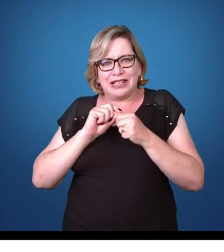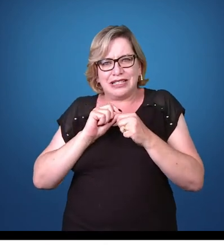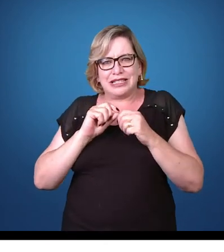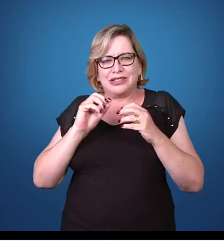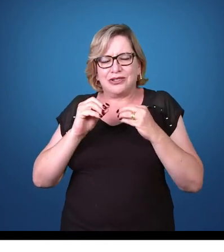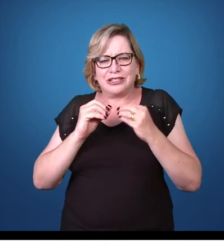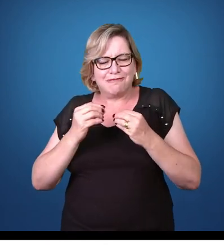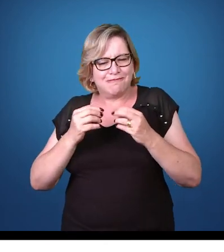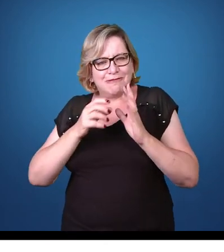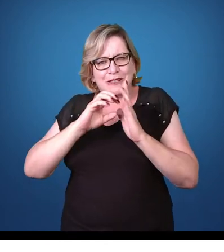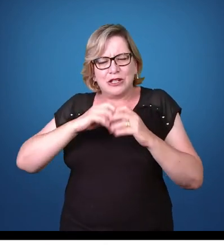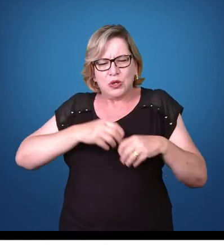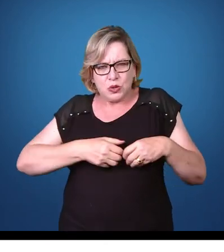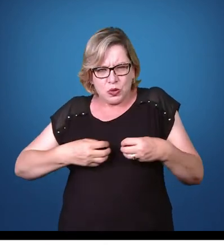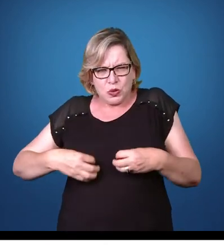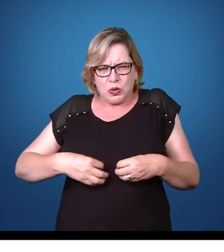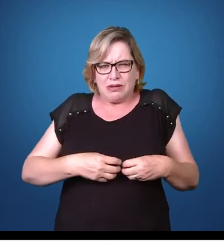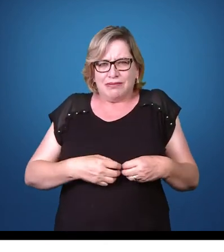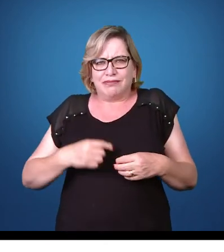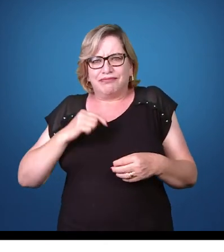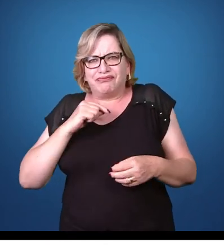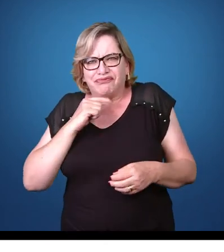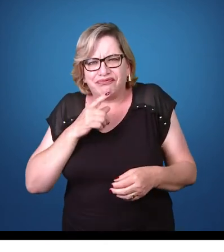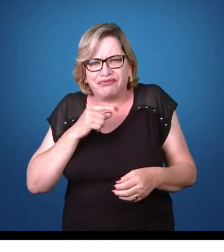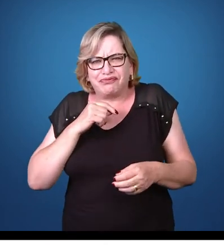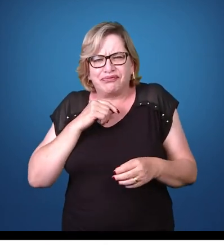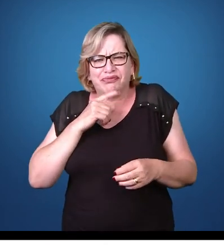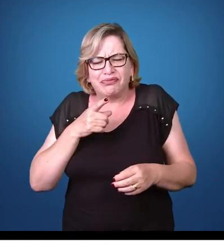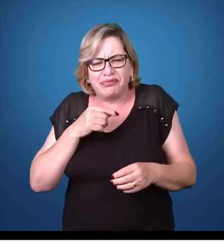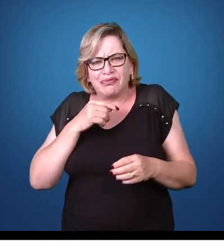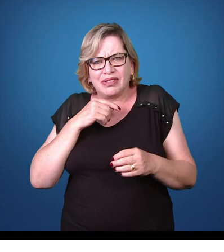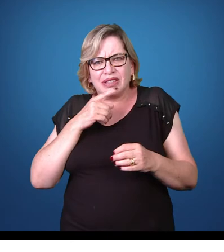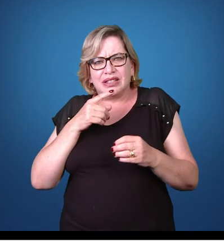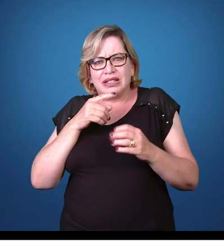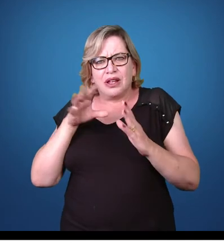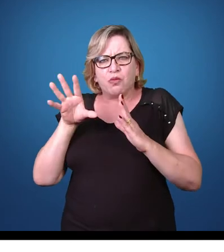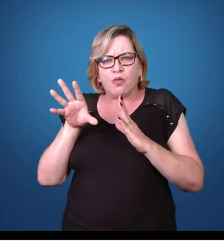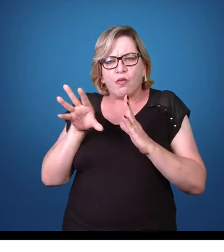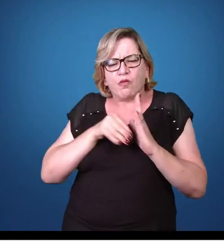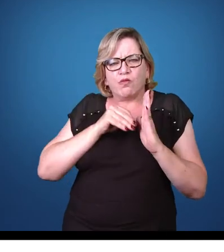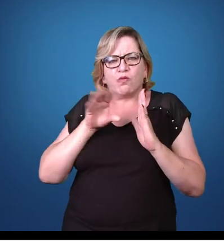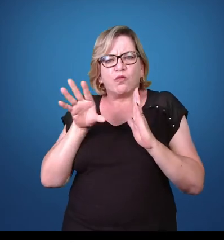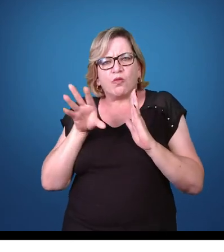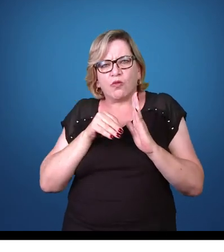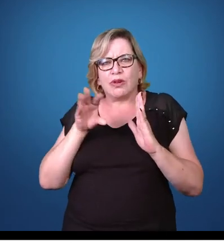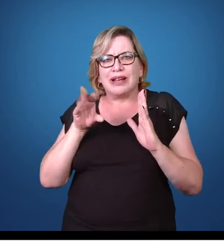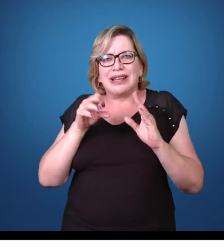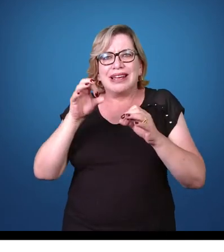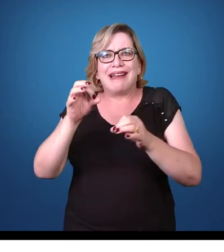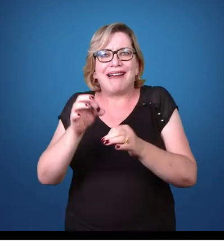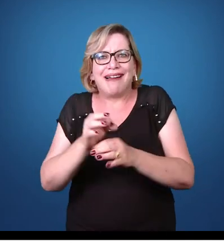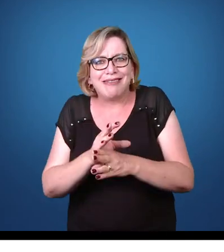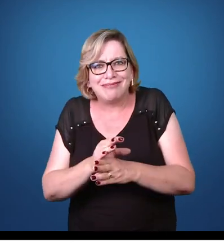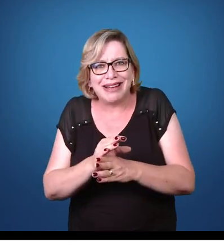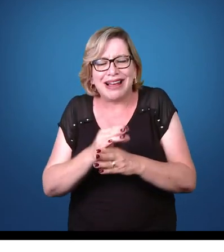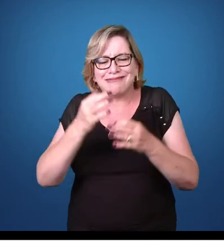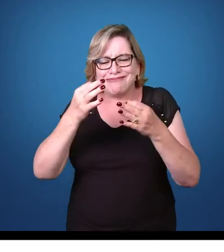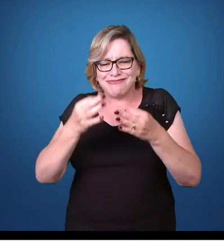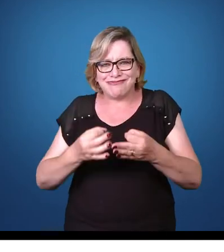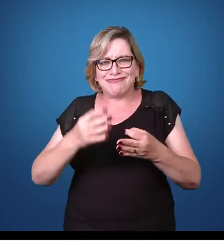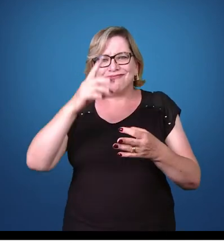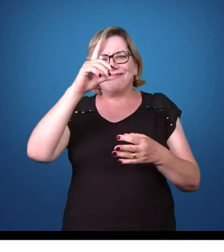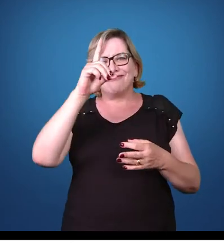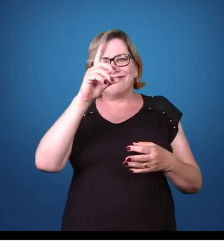a parede do intestino não consiga absorver e finalizar o processo de digestão